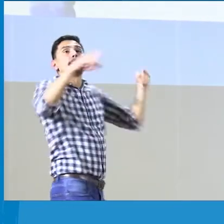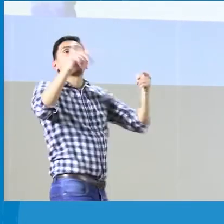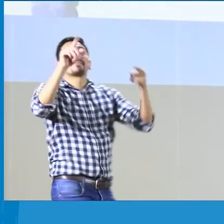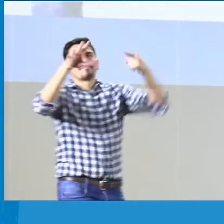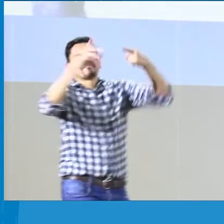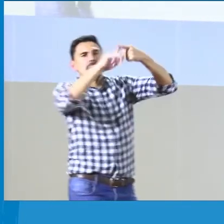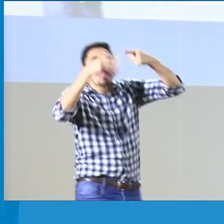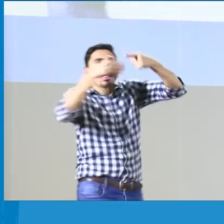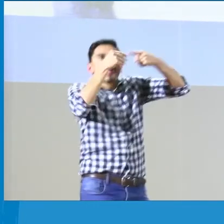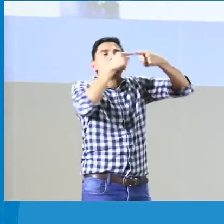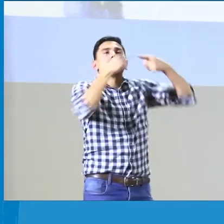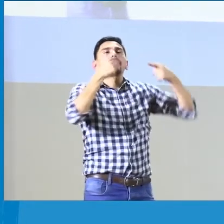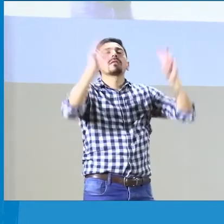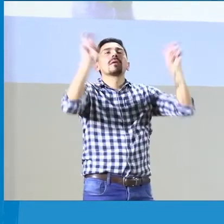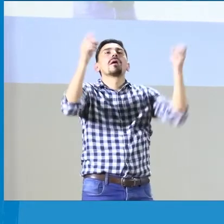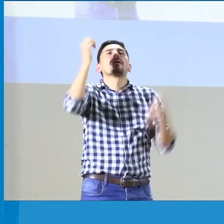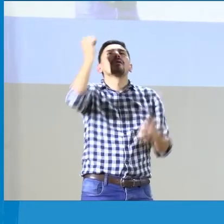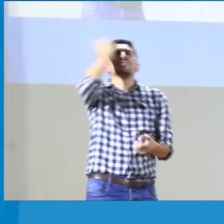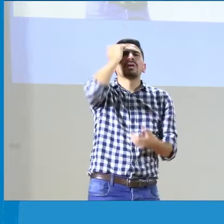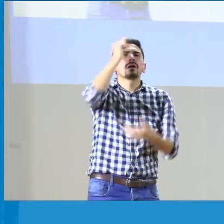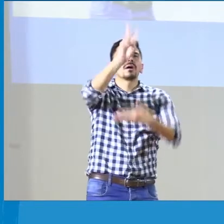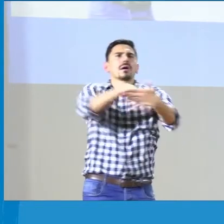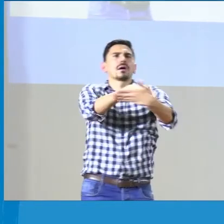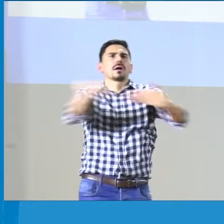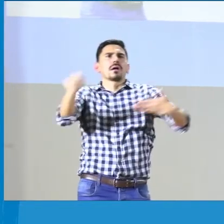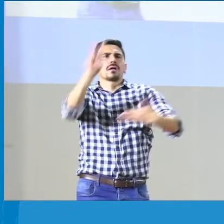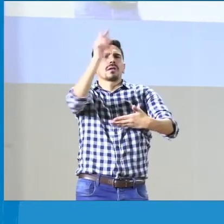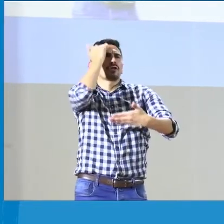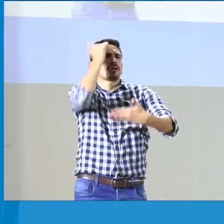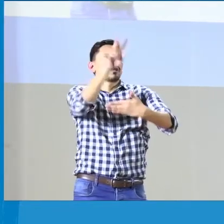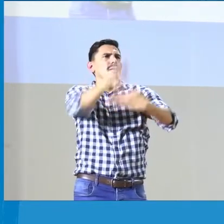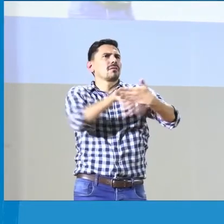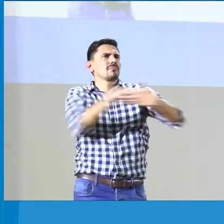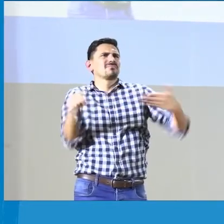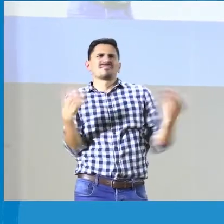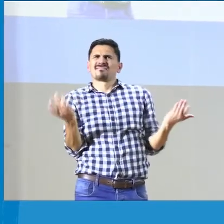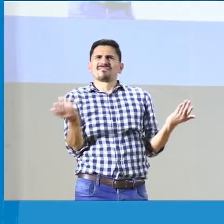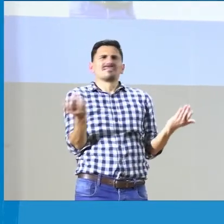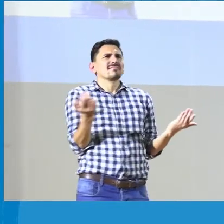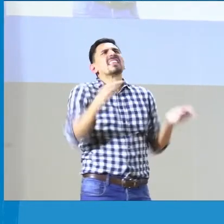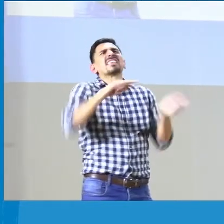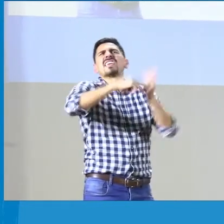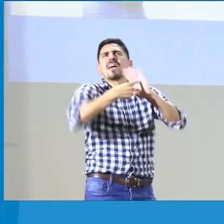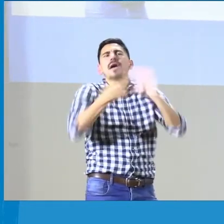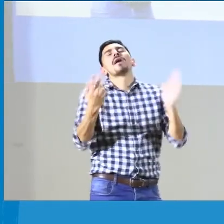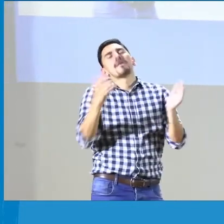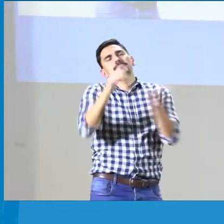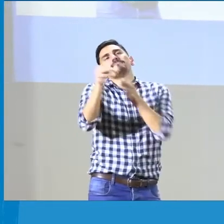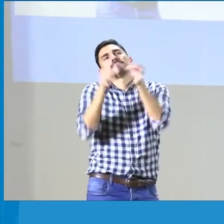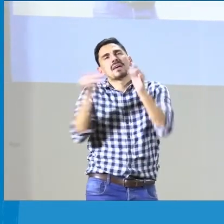Perfecto, también vamos a hablar de los docentes de lengua escrita.